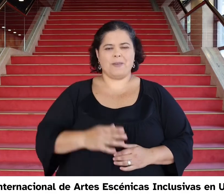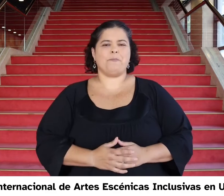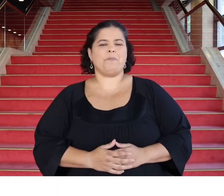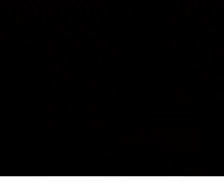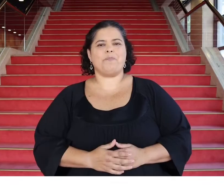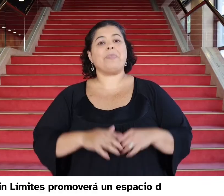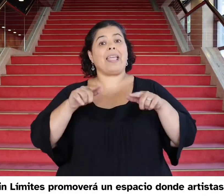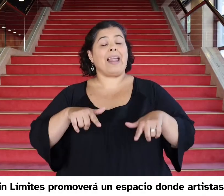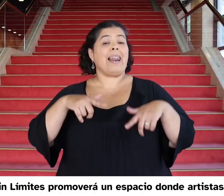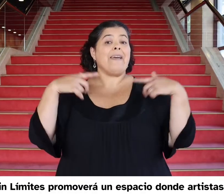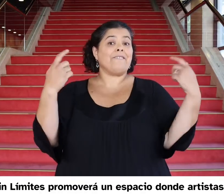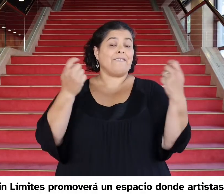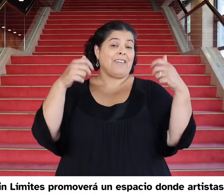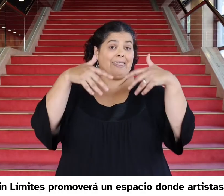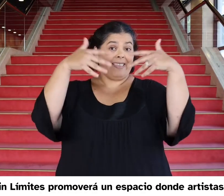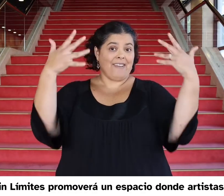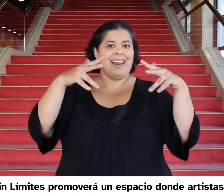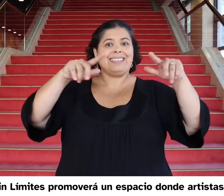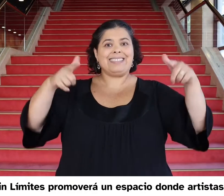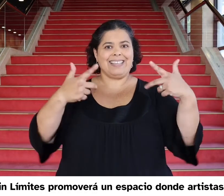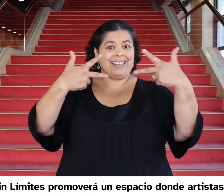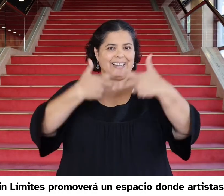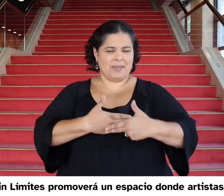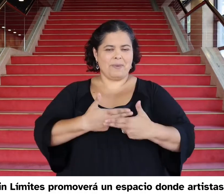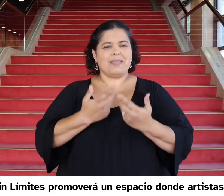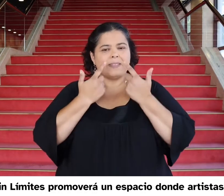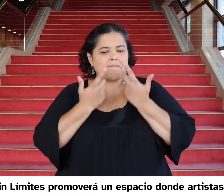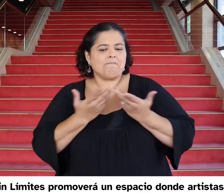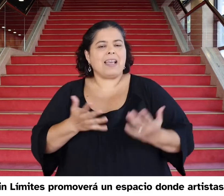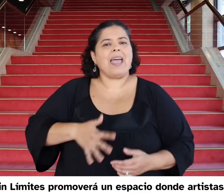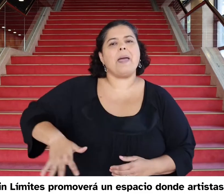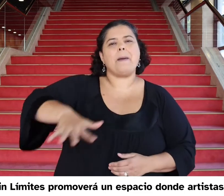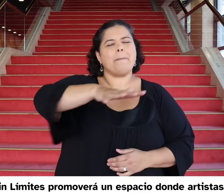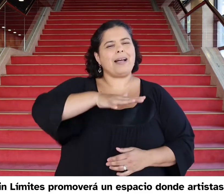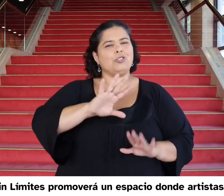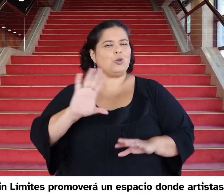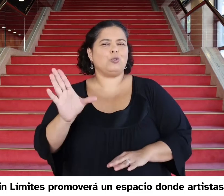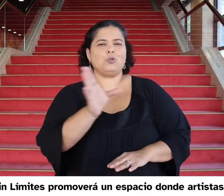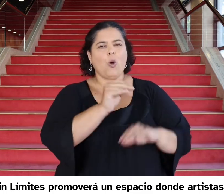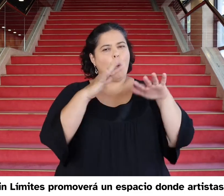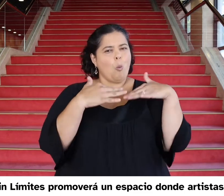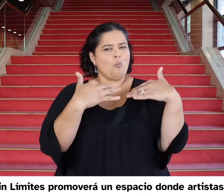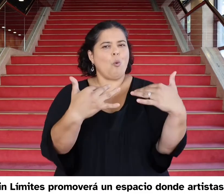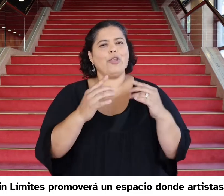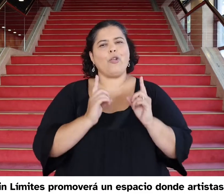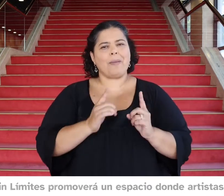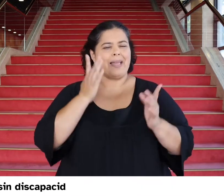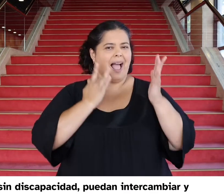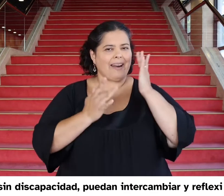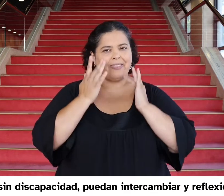El Festival Sin Límites promoverá un espacio donde artistas y público con o sin discapacidad puedan intercambiar y